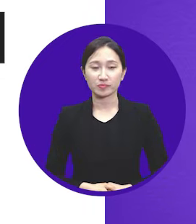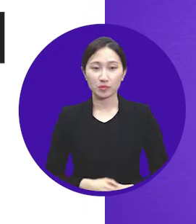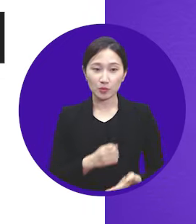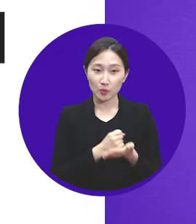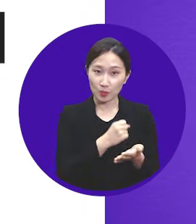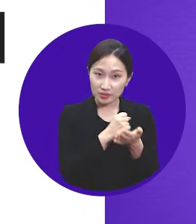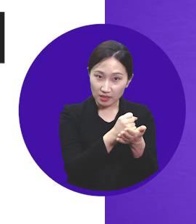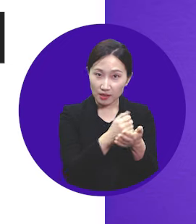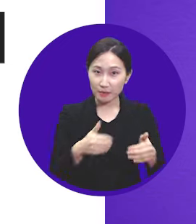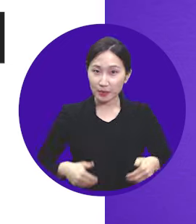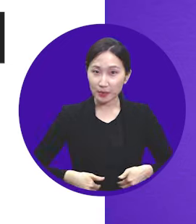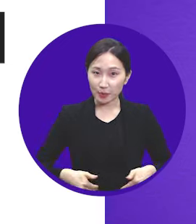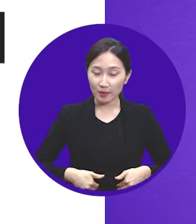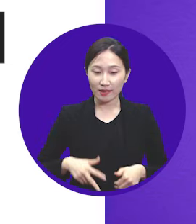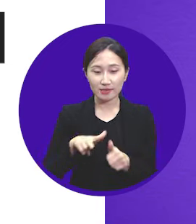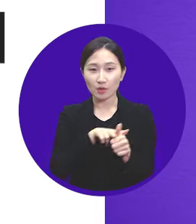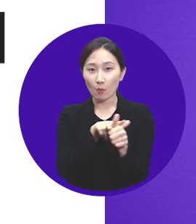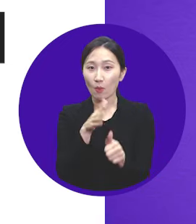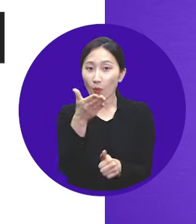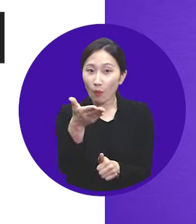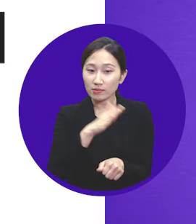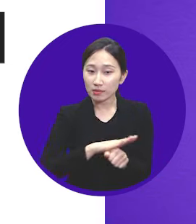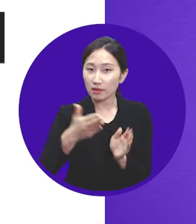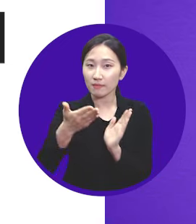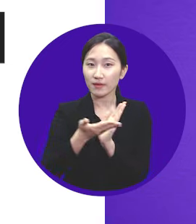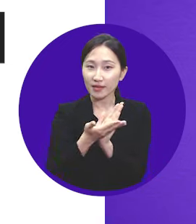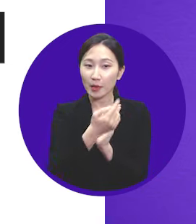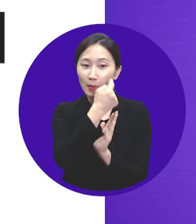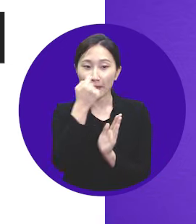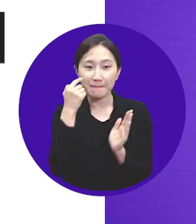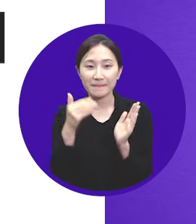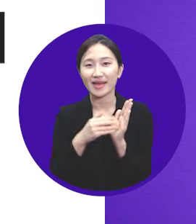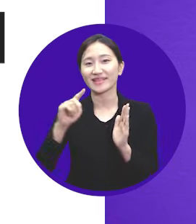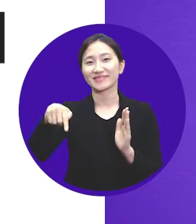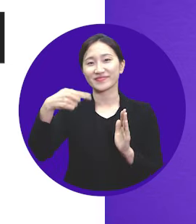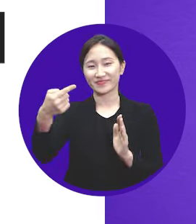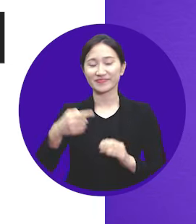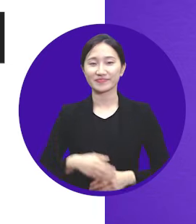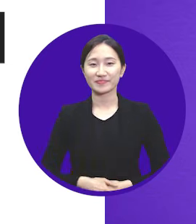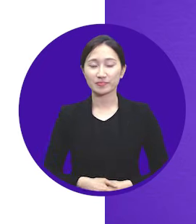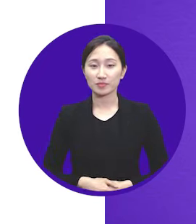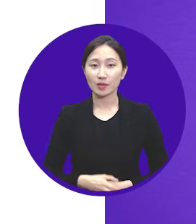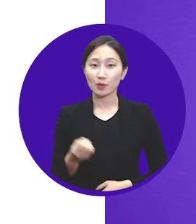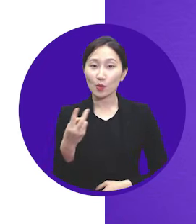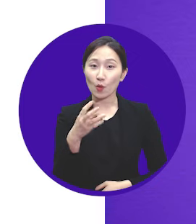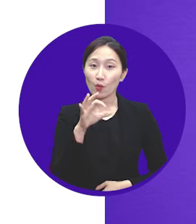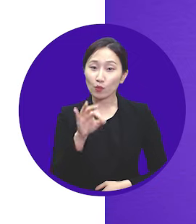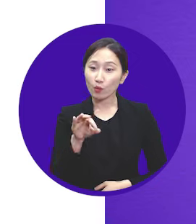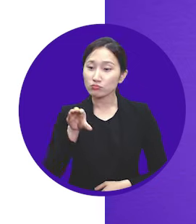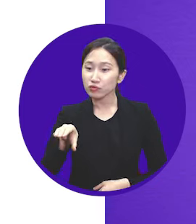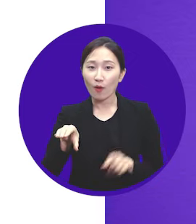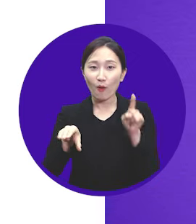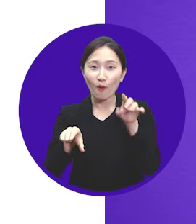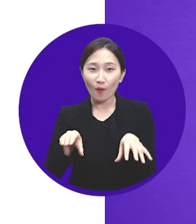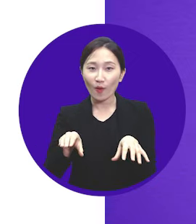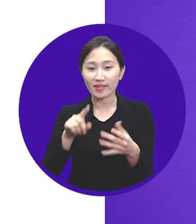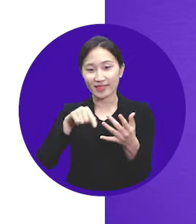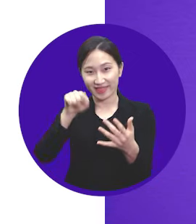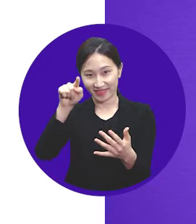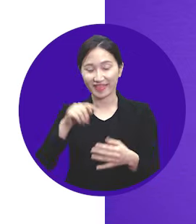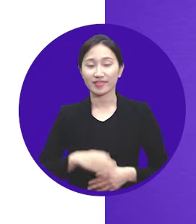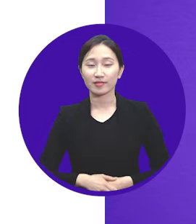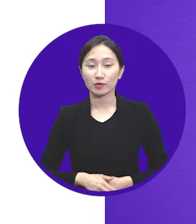계좌 개설에 필요한 고객님이 입력한 정보가 맞는지 확인해 주신 후 다음을 눌러주시고요. 거래할 상품을 선택해 줍니다.